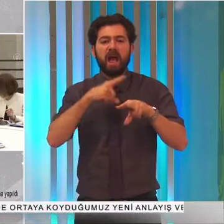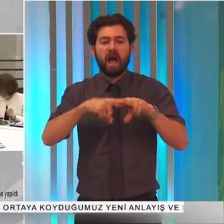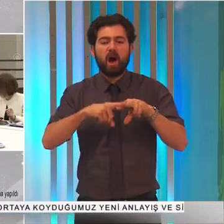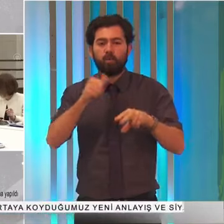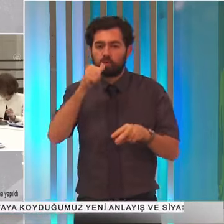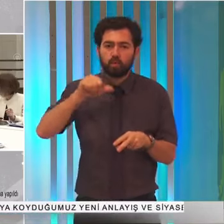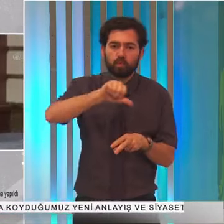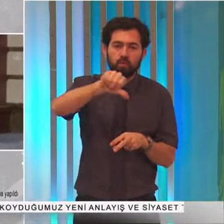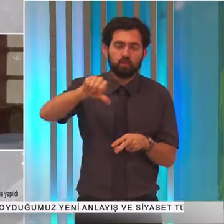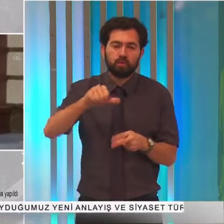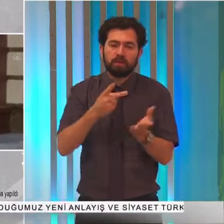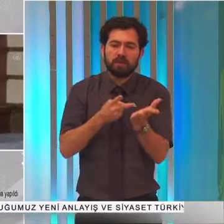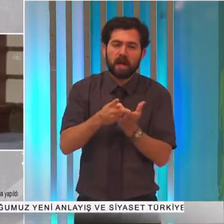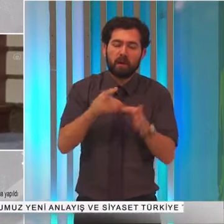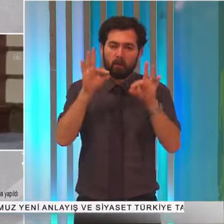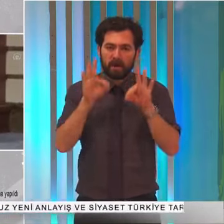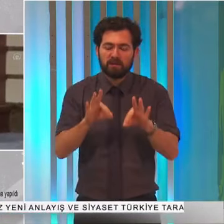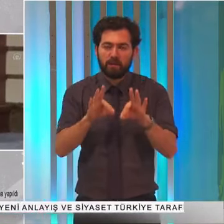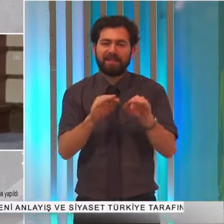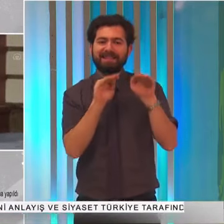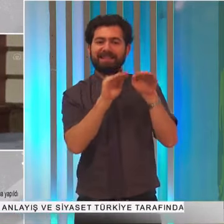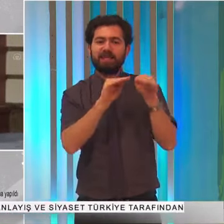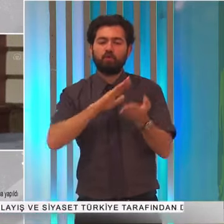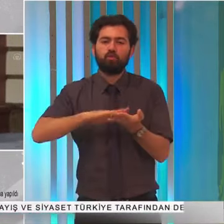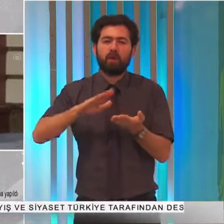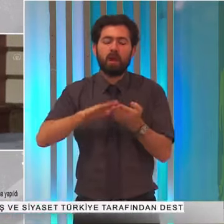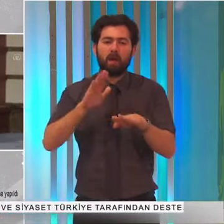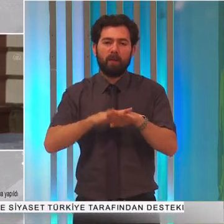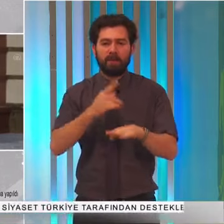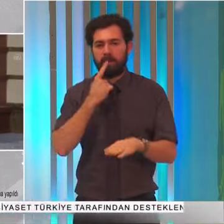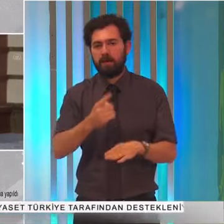geçmenin teşvikleri düzenlenecek dedi.